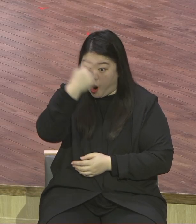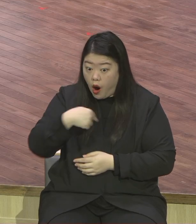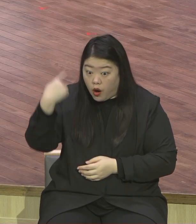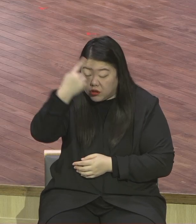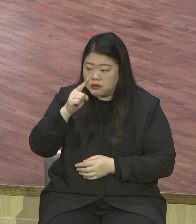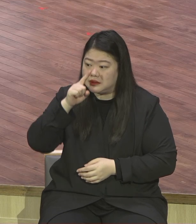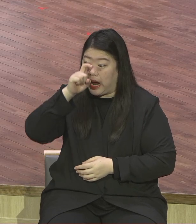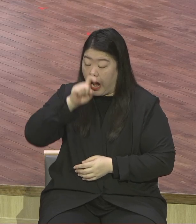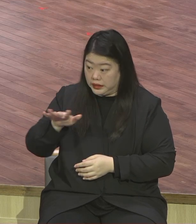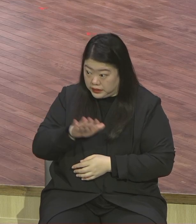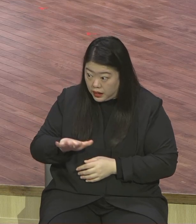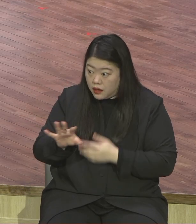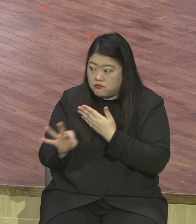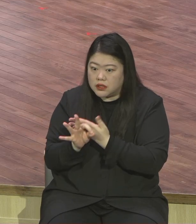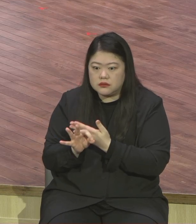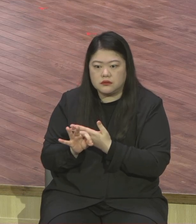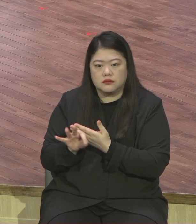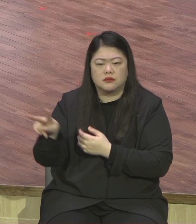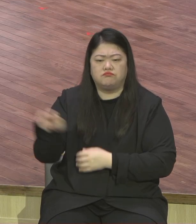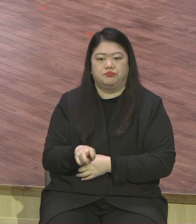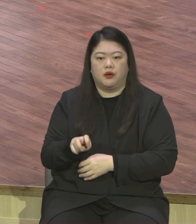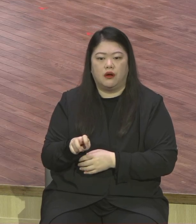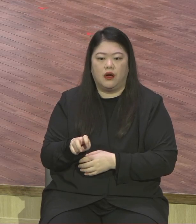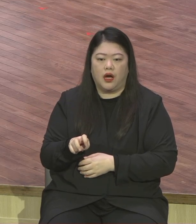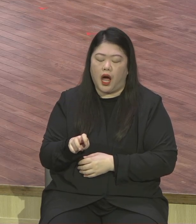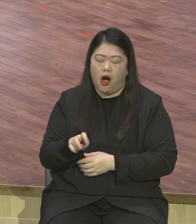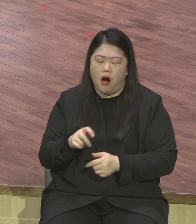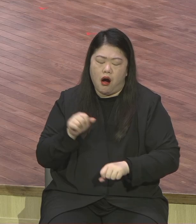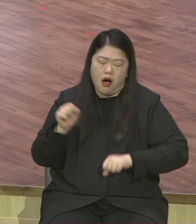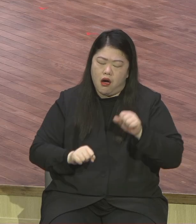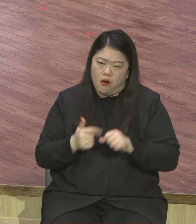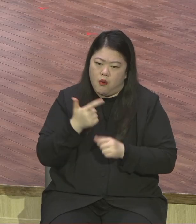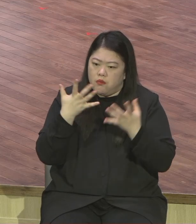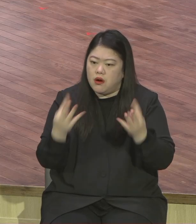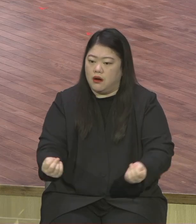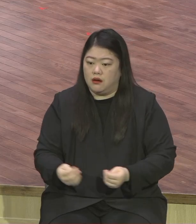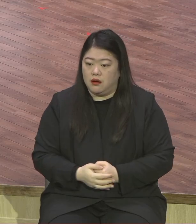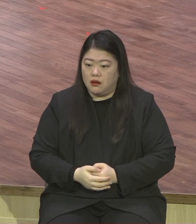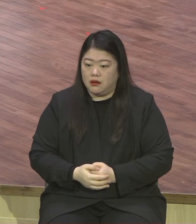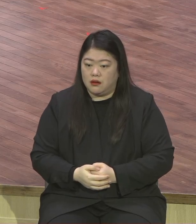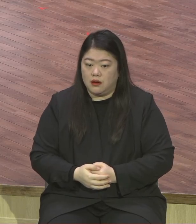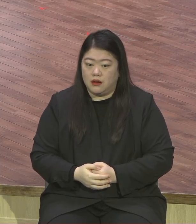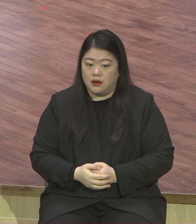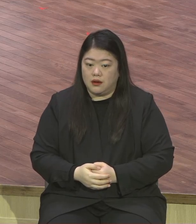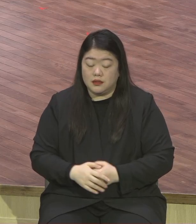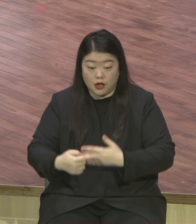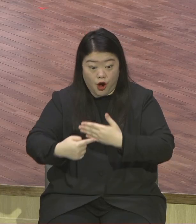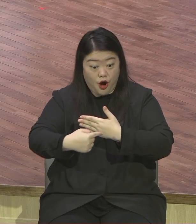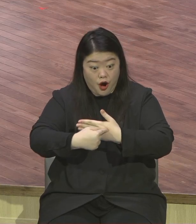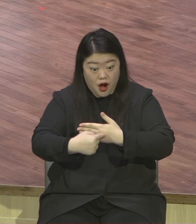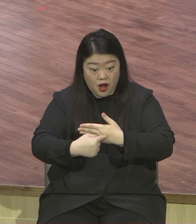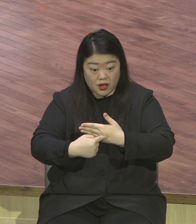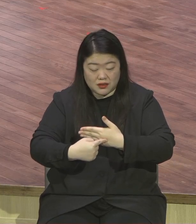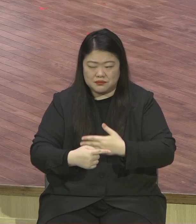것입니다. 그런데 이렇게 겉으로 드러난 모습은 혐오 범죄라고 볼 수가 있지만